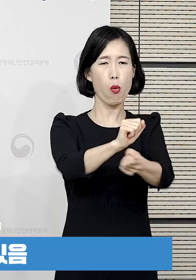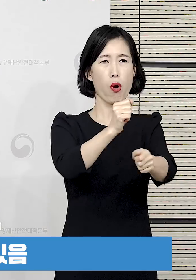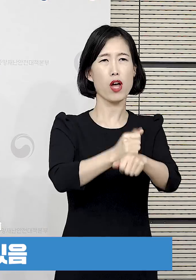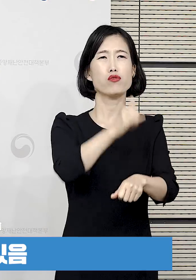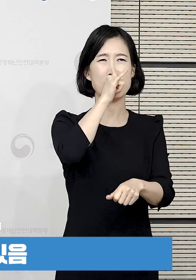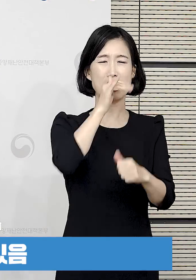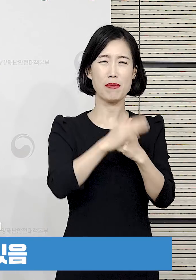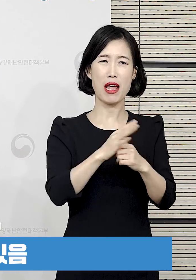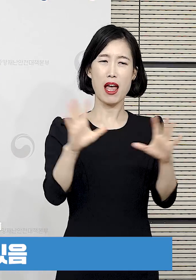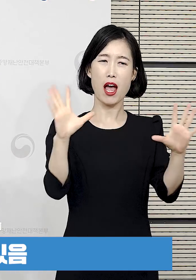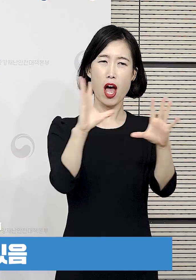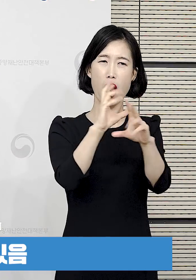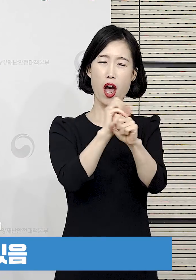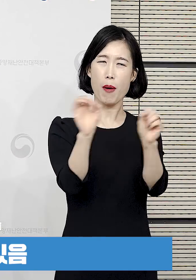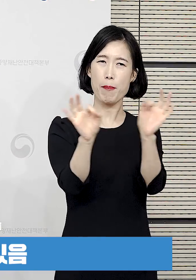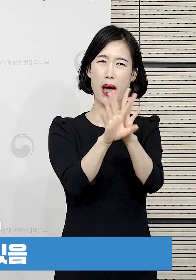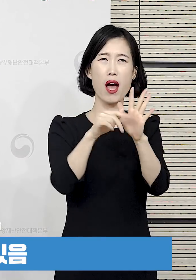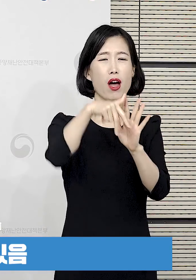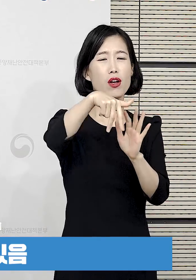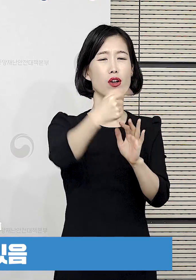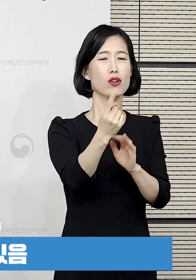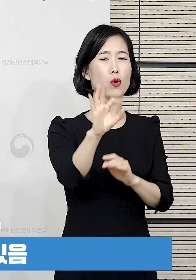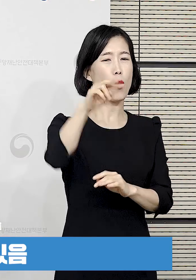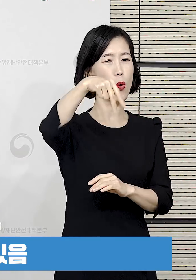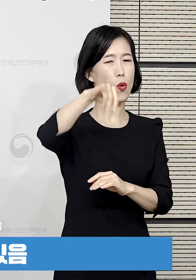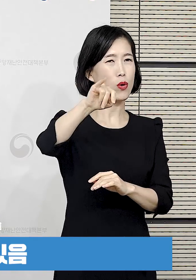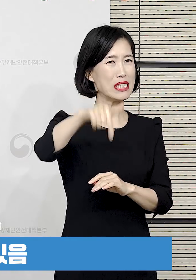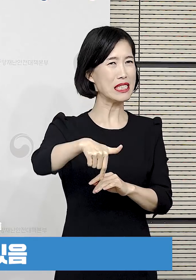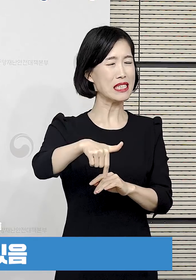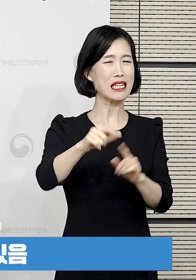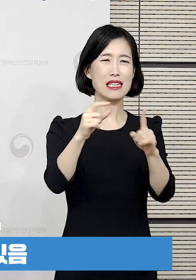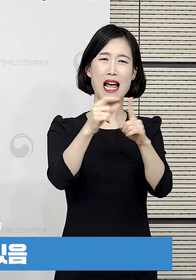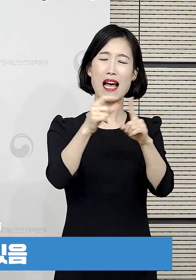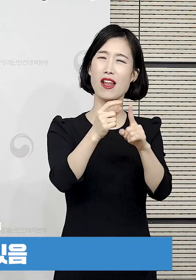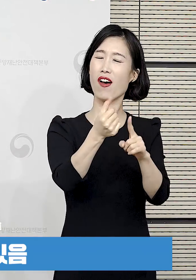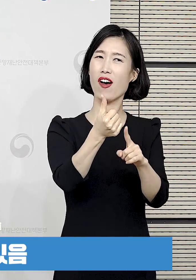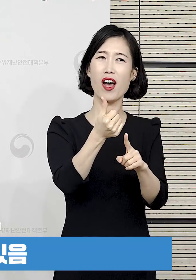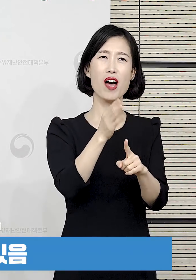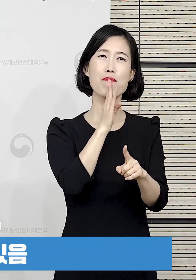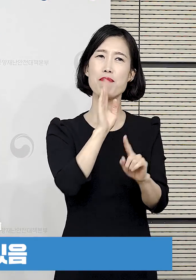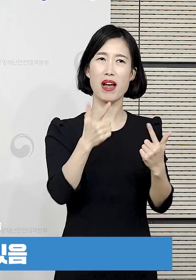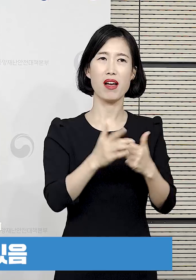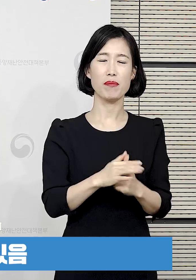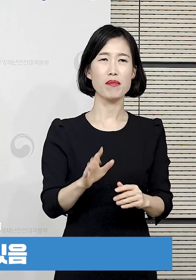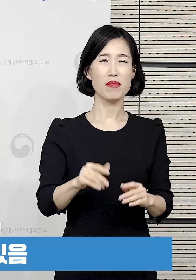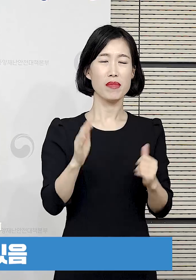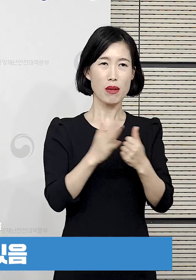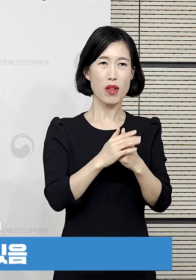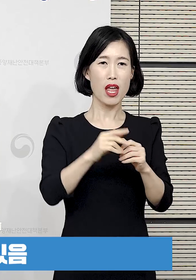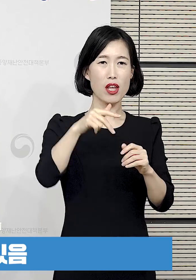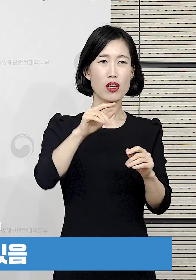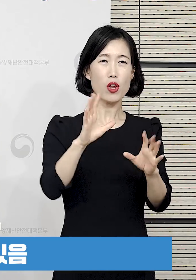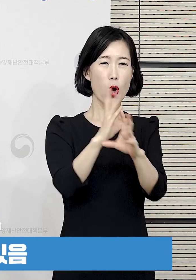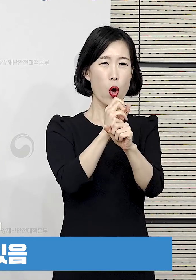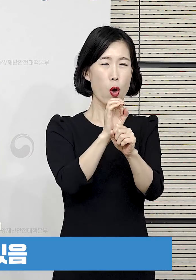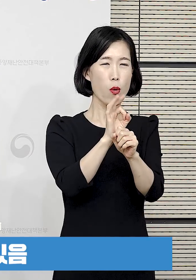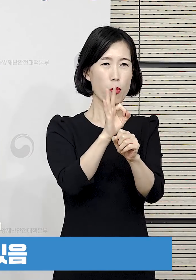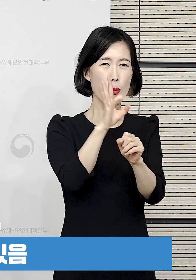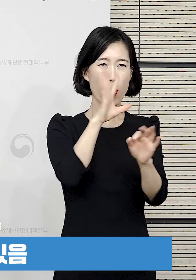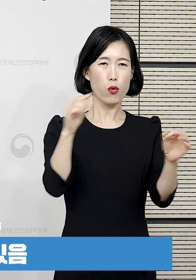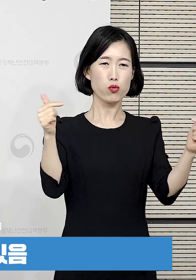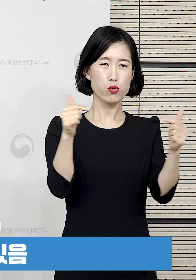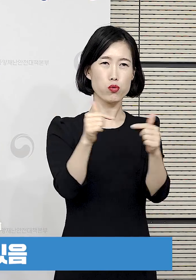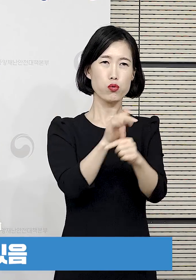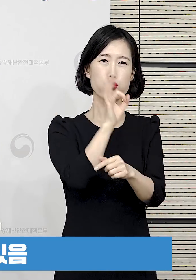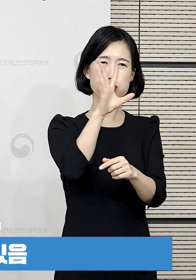시기에서도 감염이 될 수 있는 부분이 있어서 종식이라는 표현은 적절하지는 아직까지 않은 것 같습니다. 그래서 따라서 종식 기준이